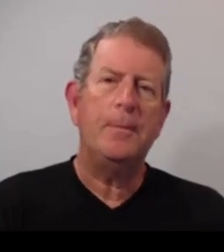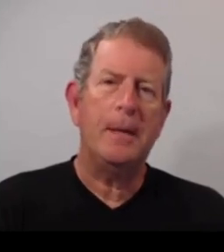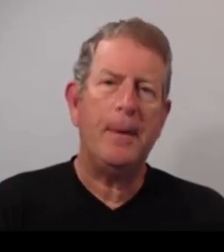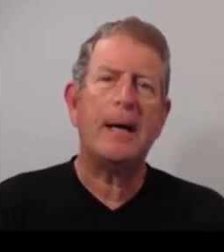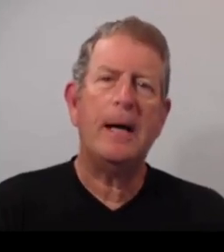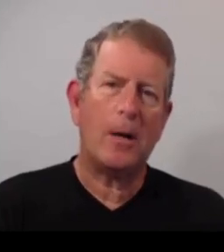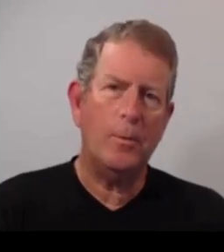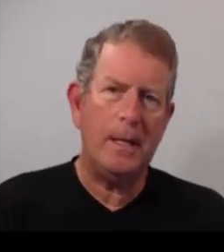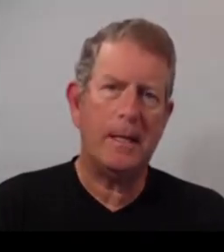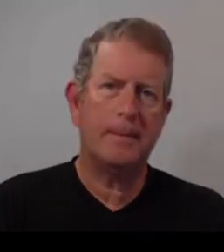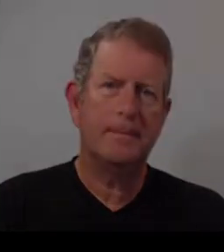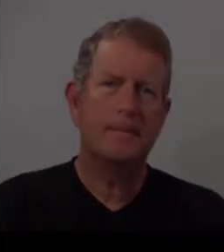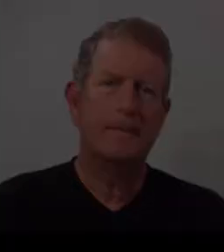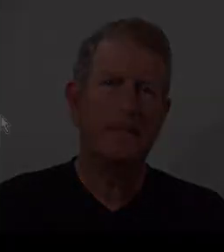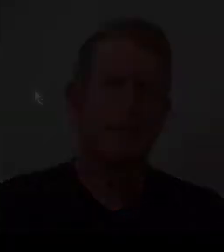Él prepara la comida.